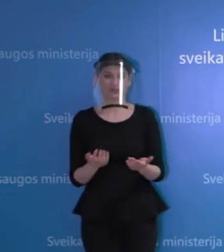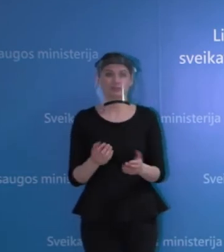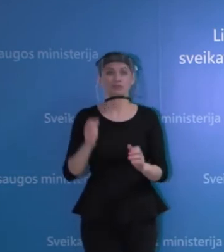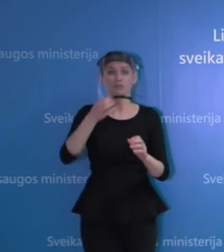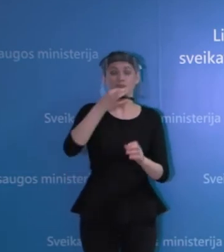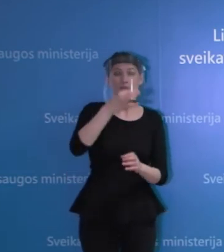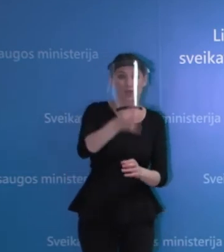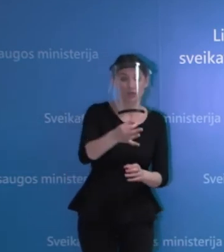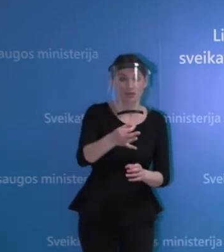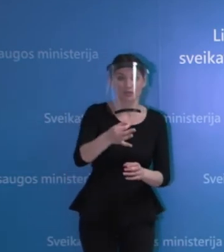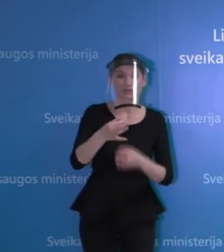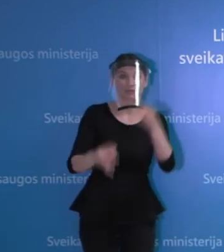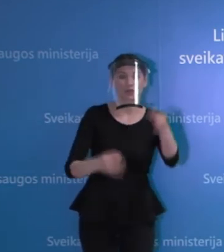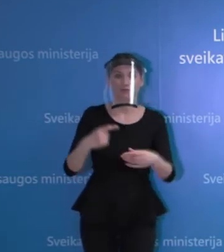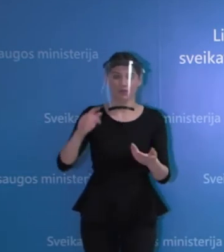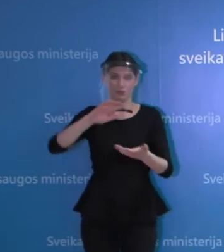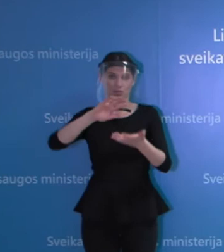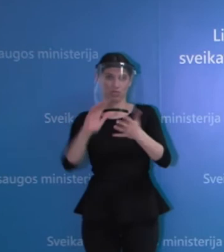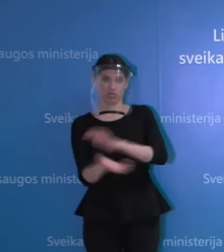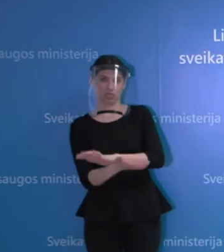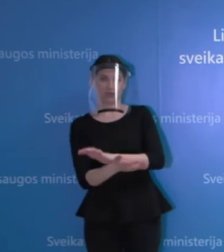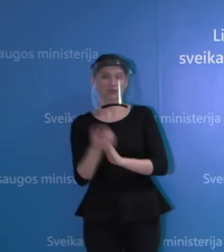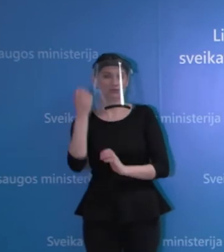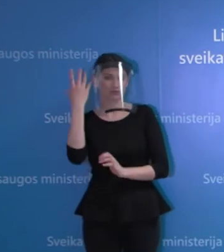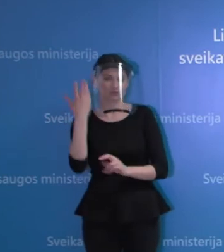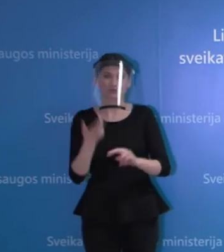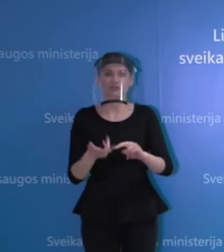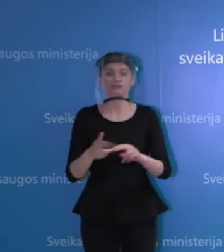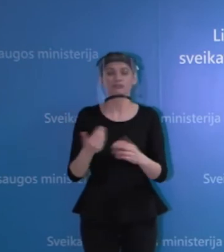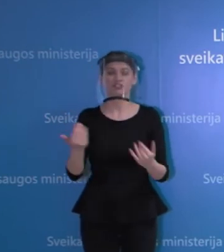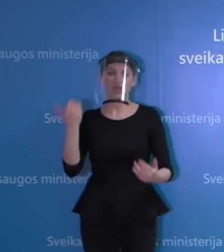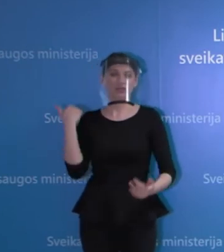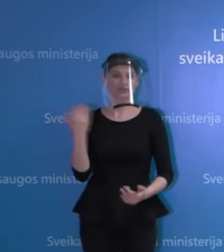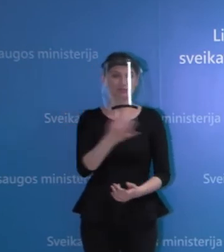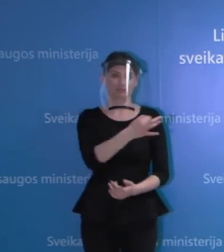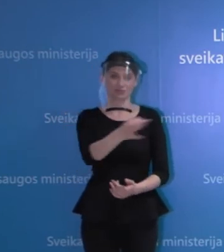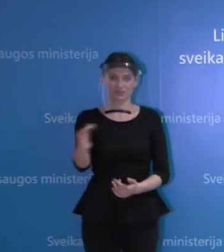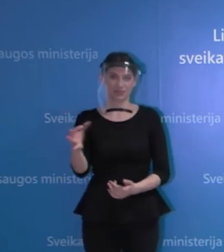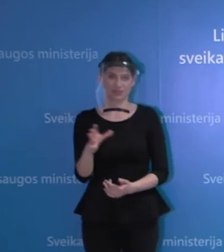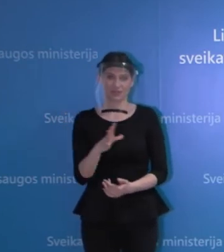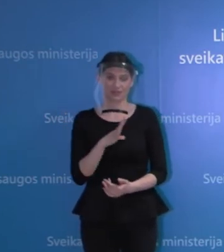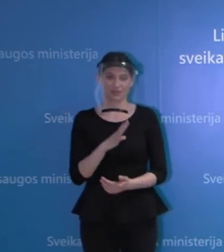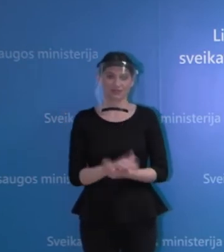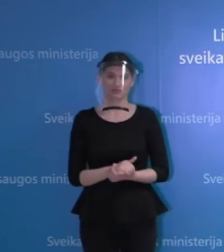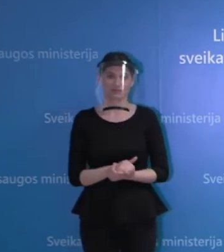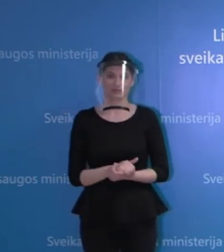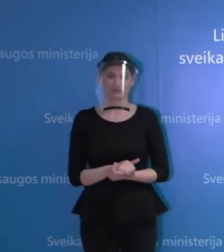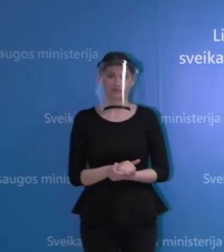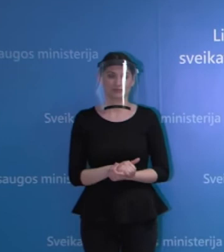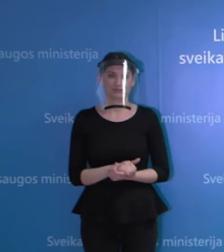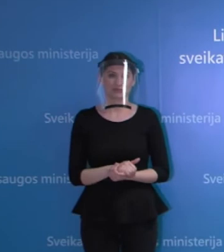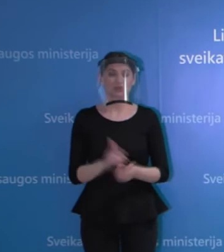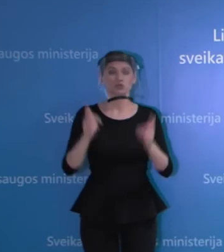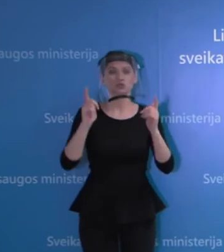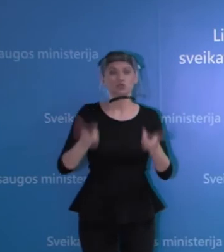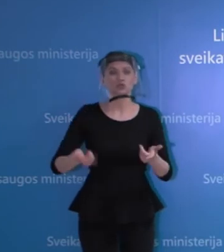tikrai prisiprognozuoti, o gyvenimas parodys, kad kažkur, kažko galbūt nesugebėjom įvertinti,